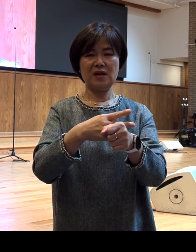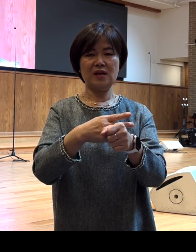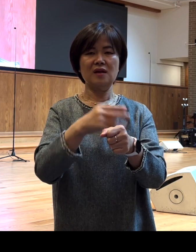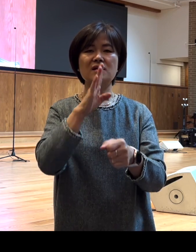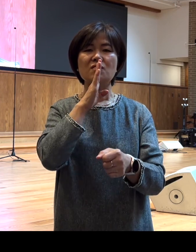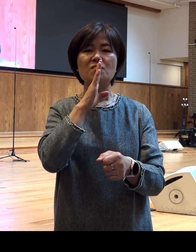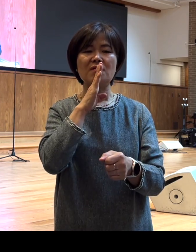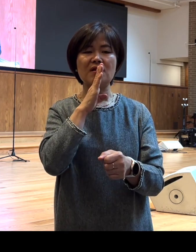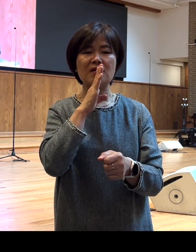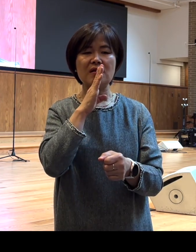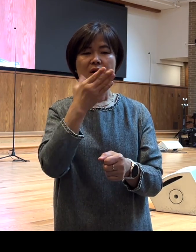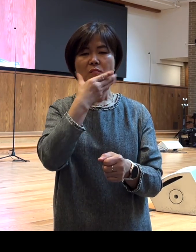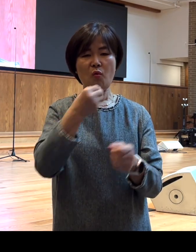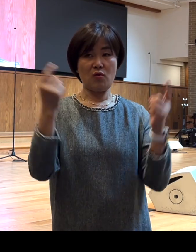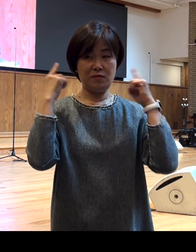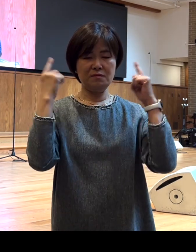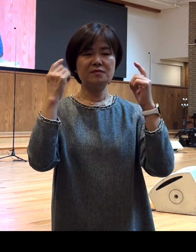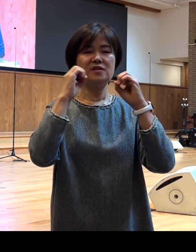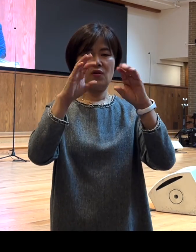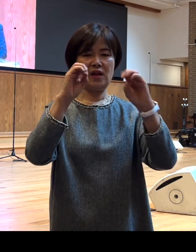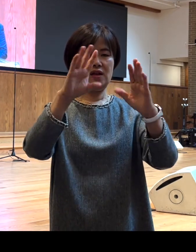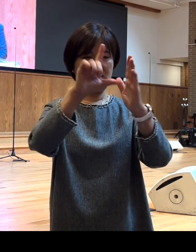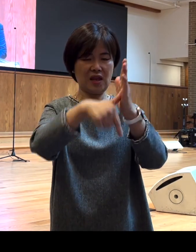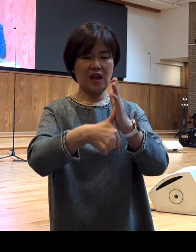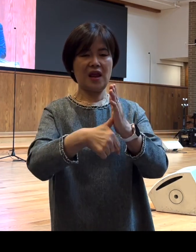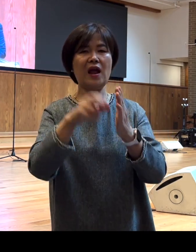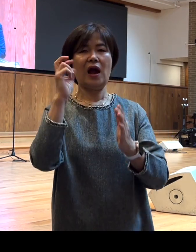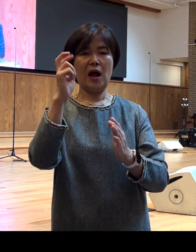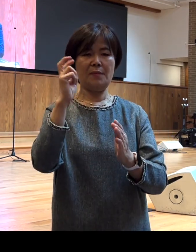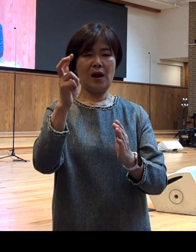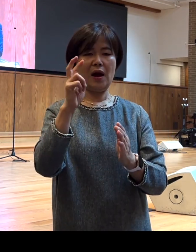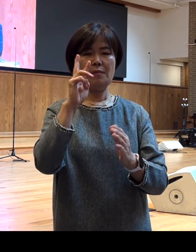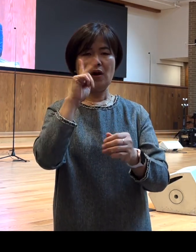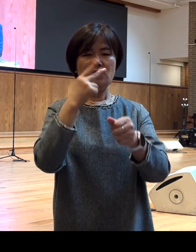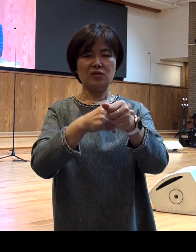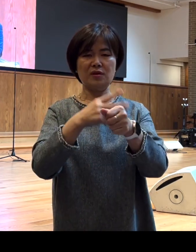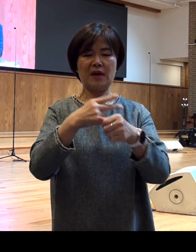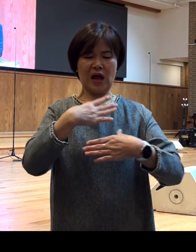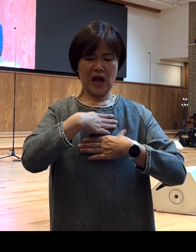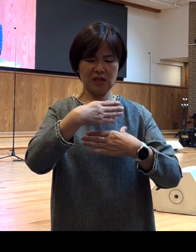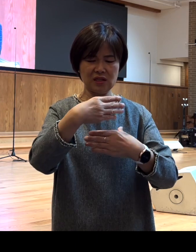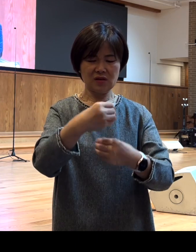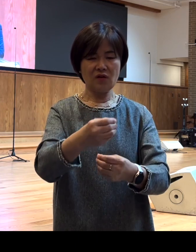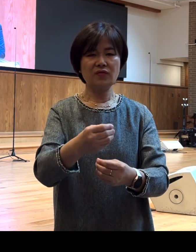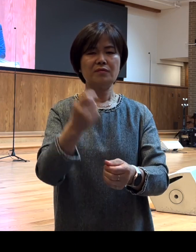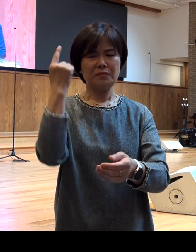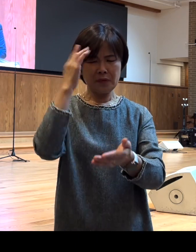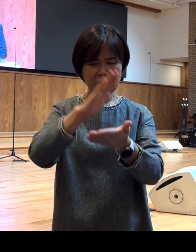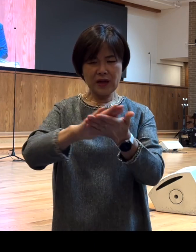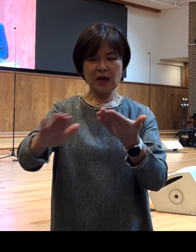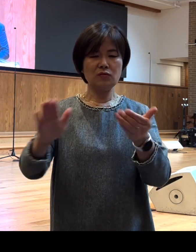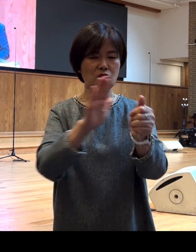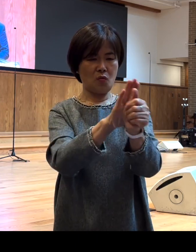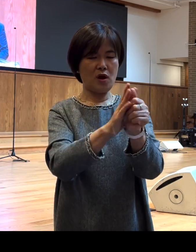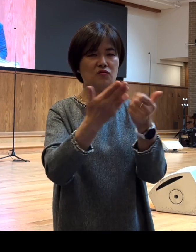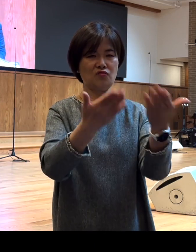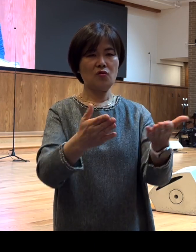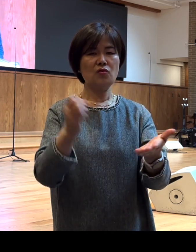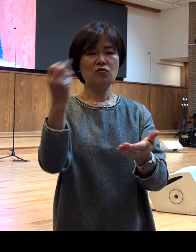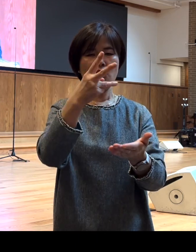대살로니카에서 복음을 전할 때 아마도 그는 이 바울의 안전과 편의를 제공했을 뿐만 아니라 재정적인 후원을